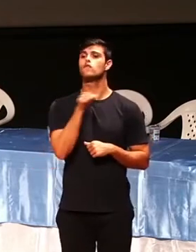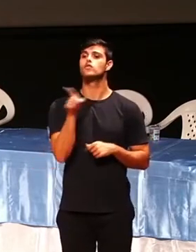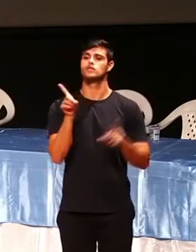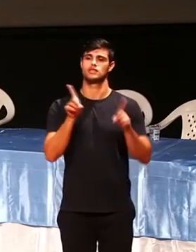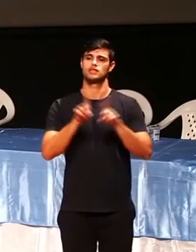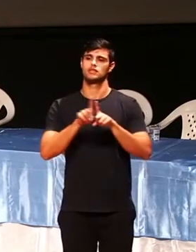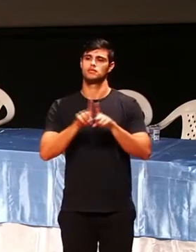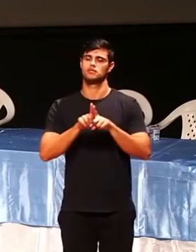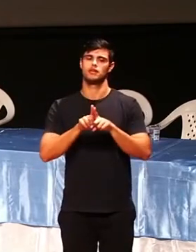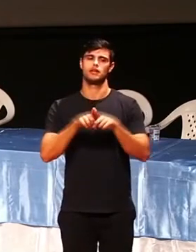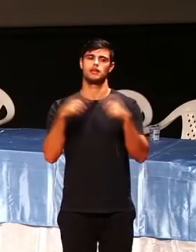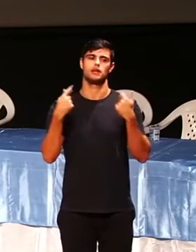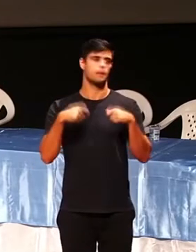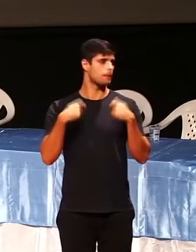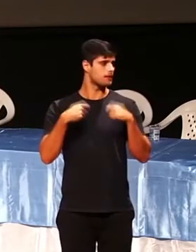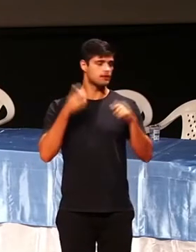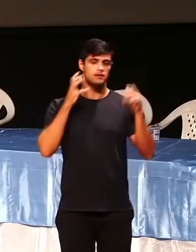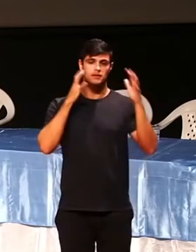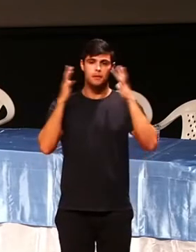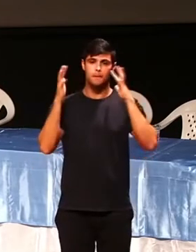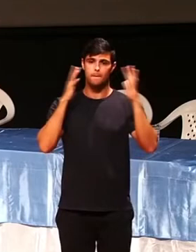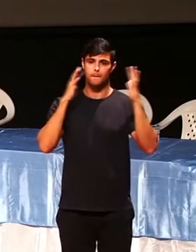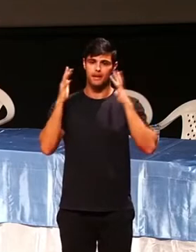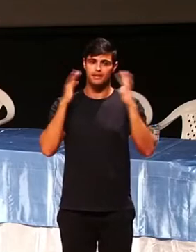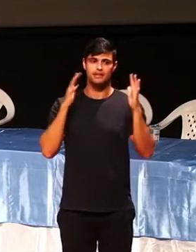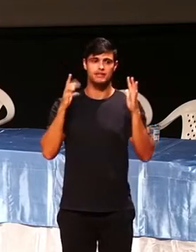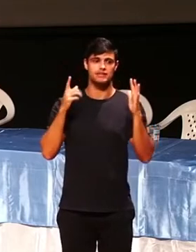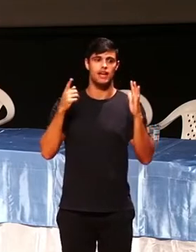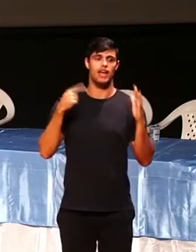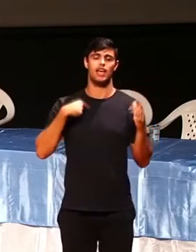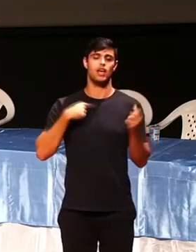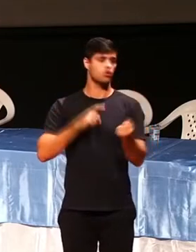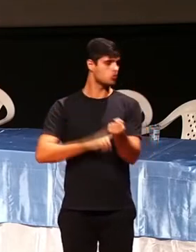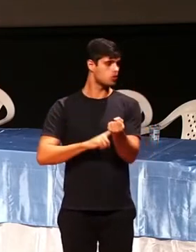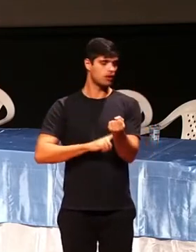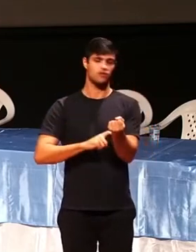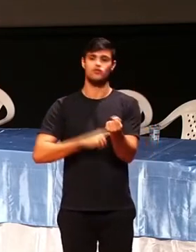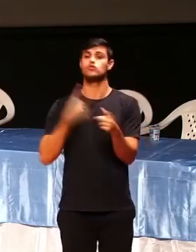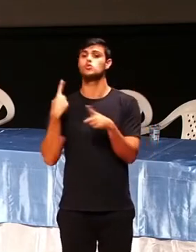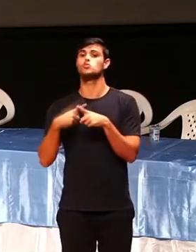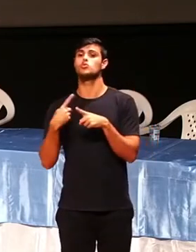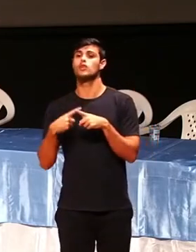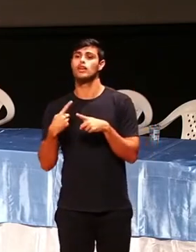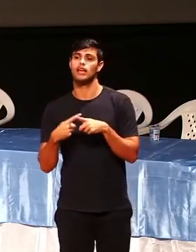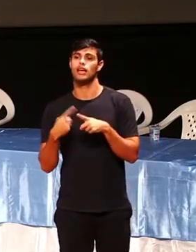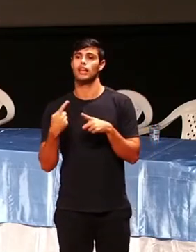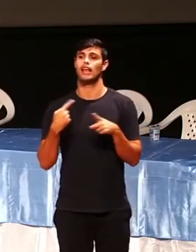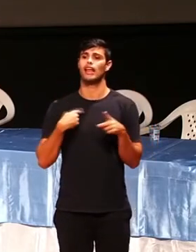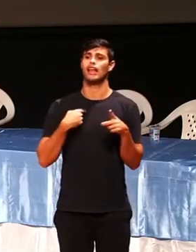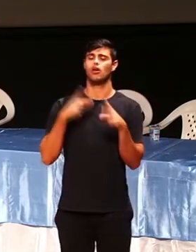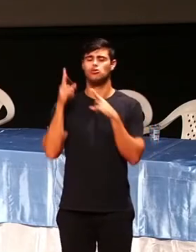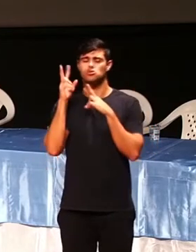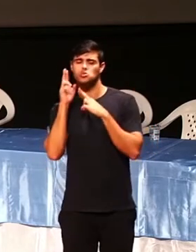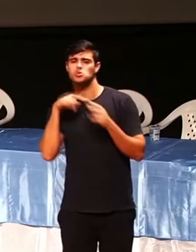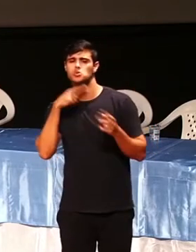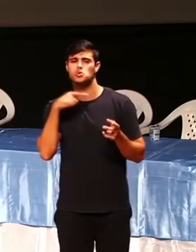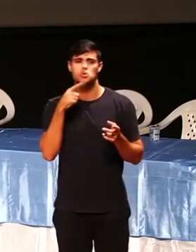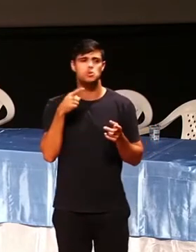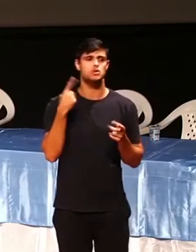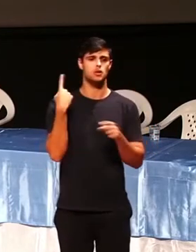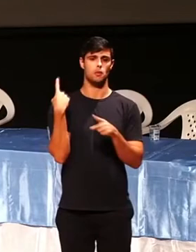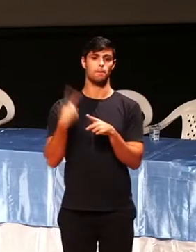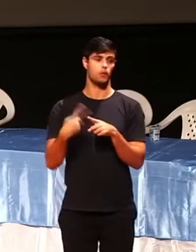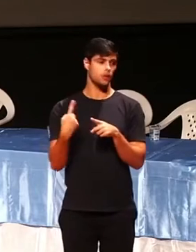Por que está doendo o meu estômago? É fazer as perguntas para descobrir de onde que vem essa insatisfação. Agora, se a gente não